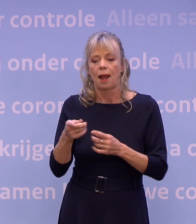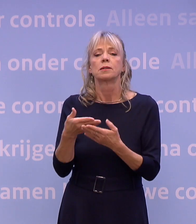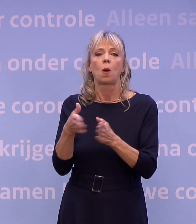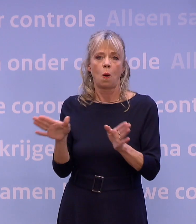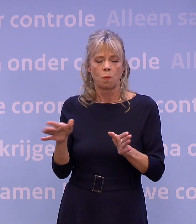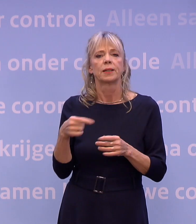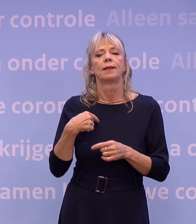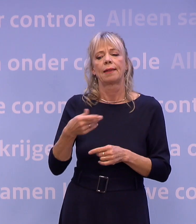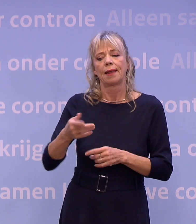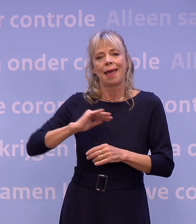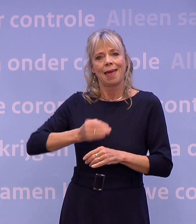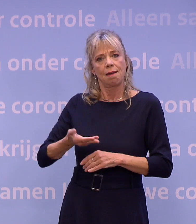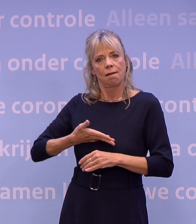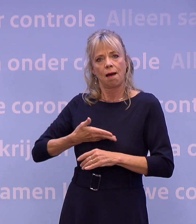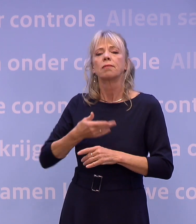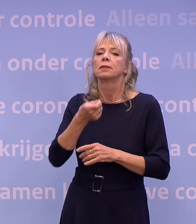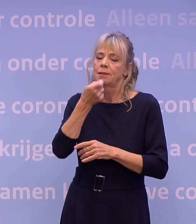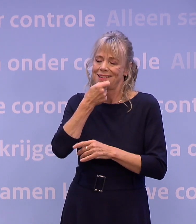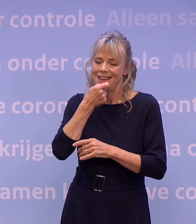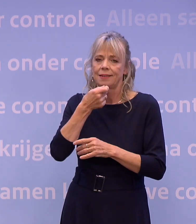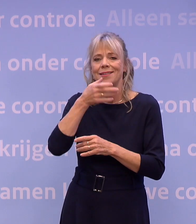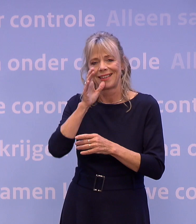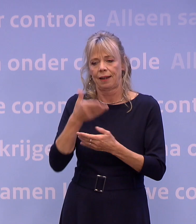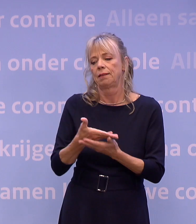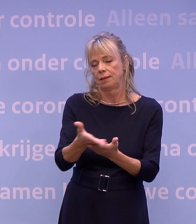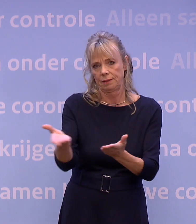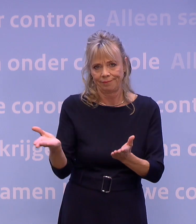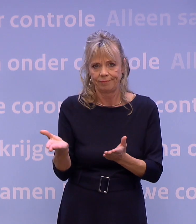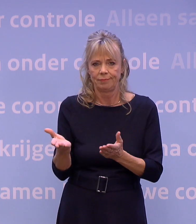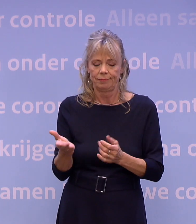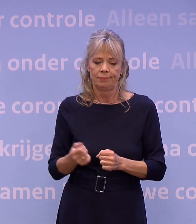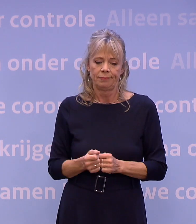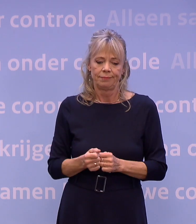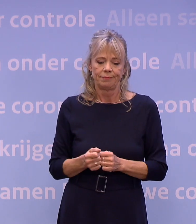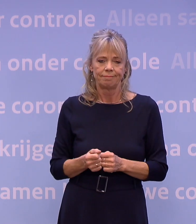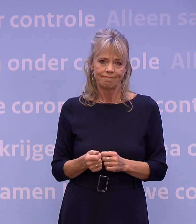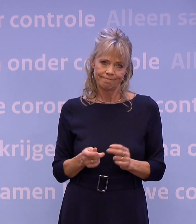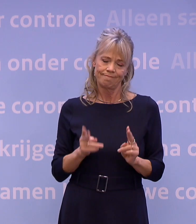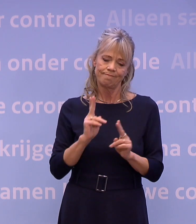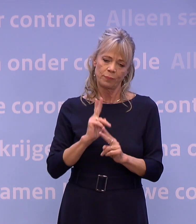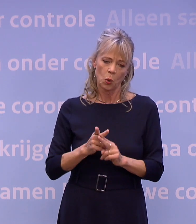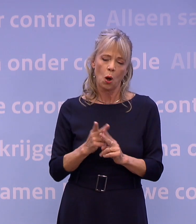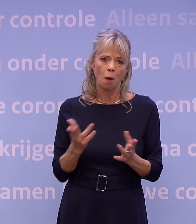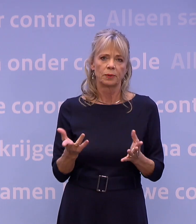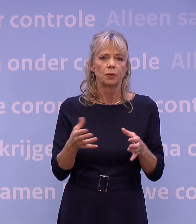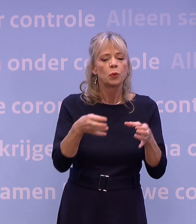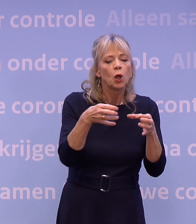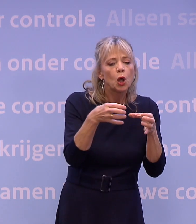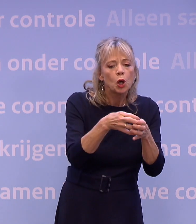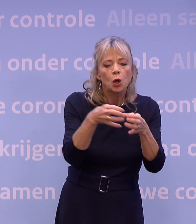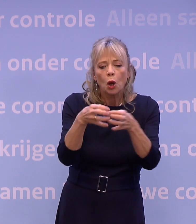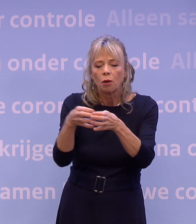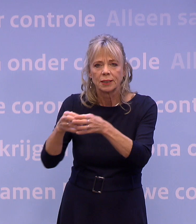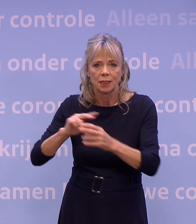eten en drinken serveren. Ja, het is waar dat het aantal clusters van besmettingen in de horeca